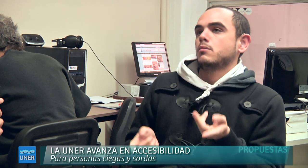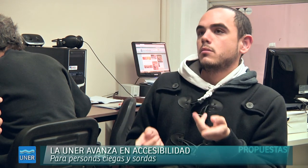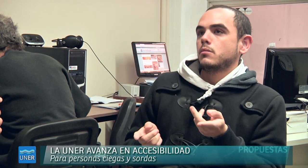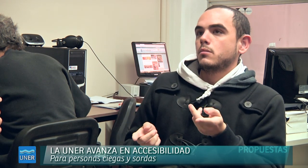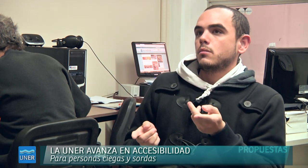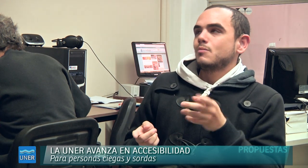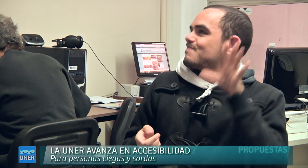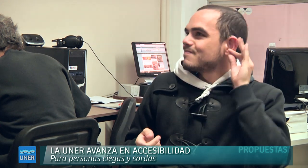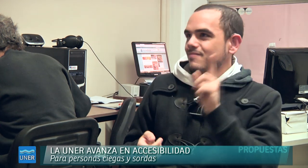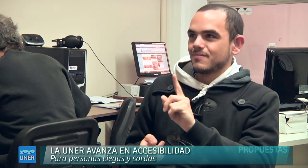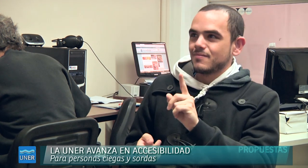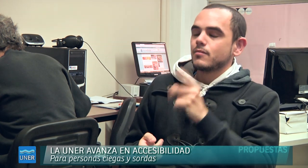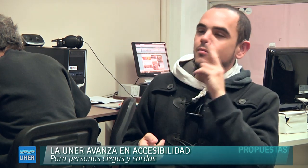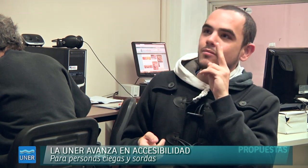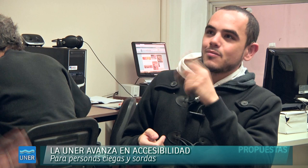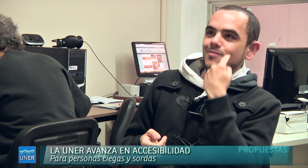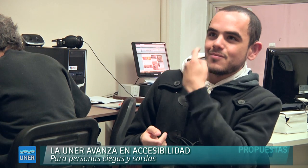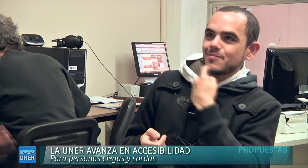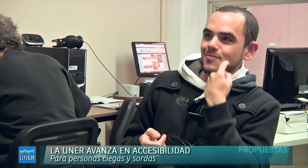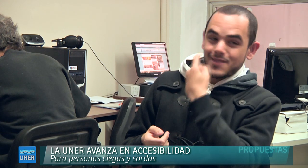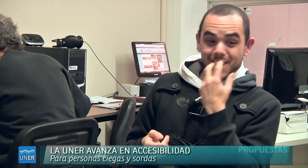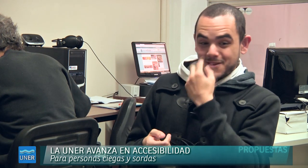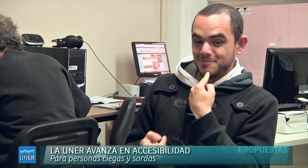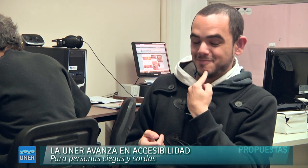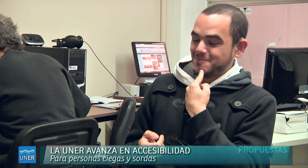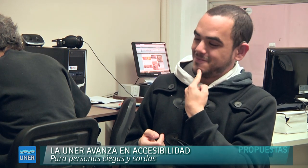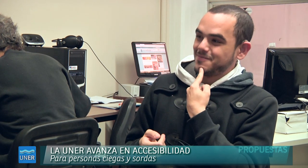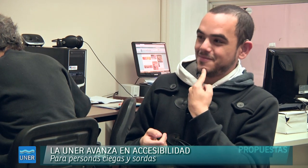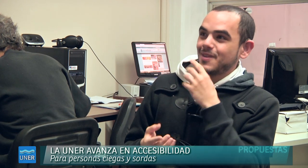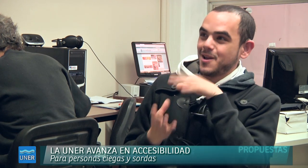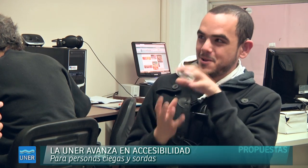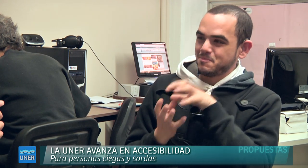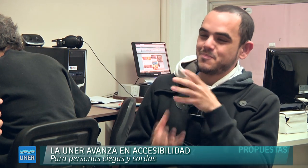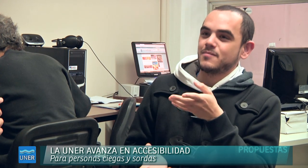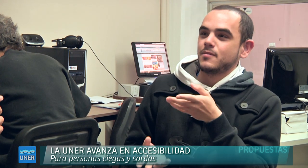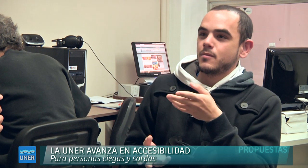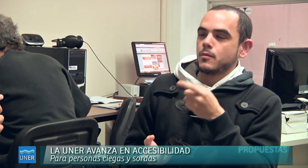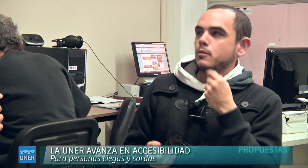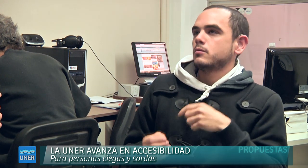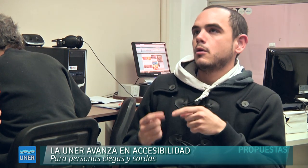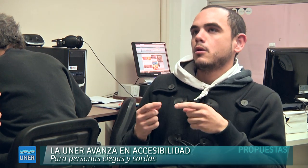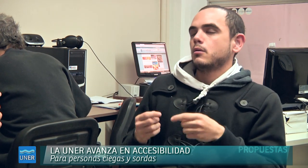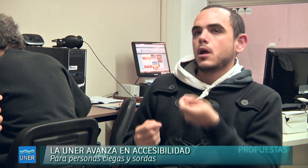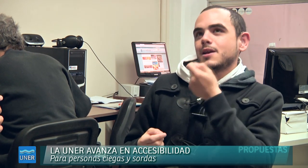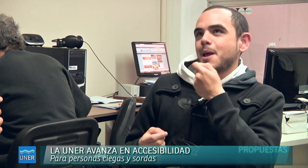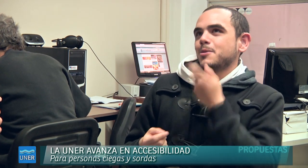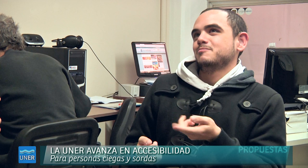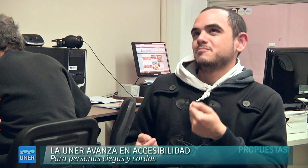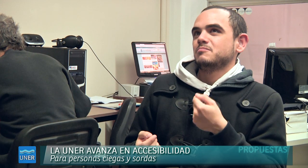Que yo miraba a los profesores y que no escuchaba, que lo que hacía era lectura labial, que miraba la forma de